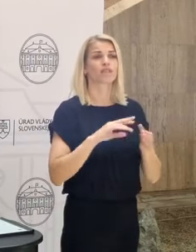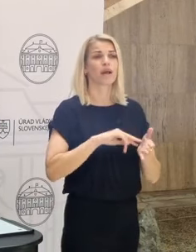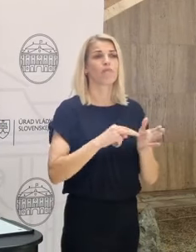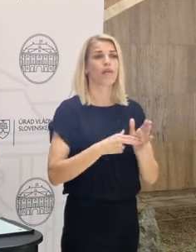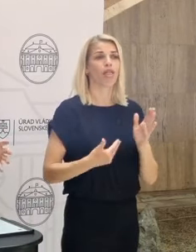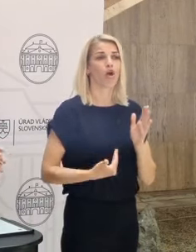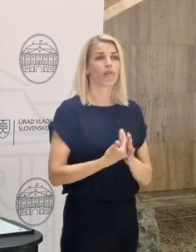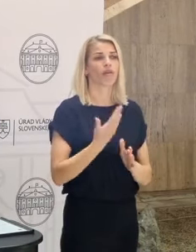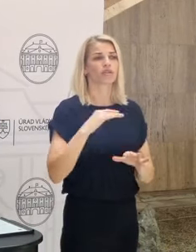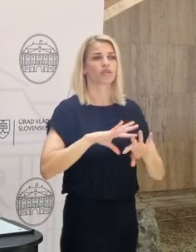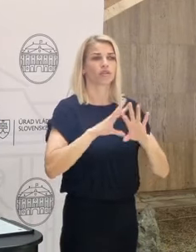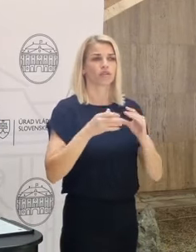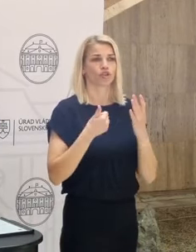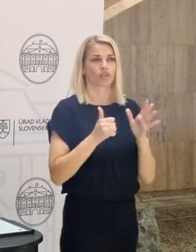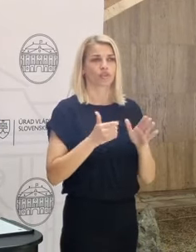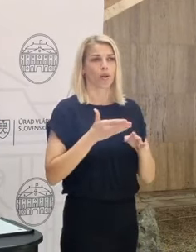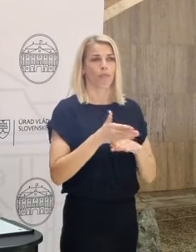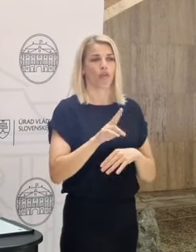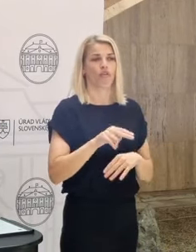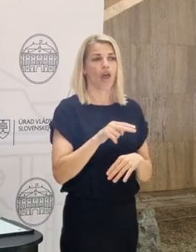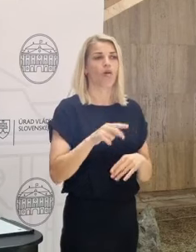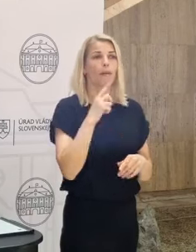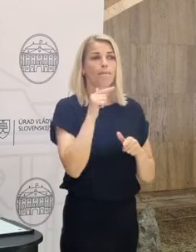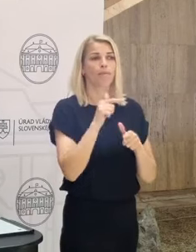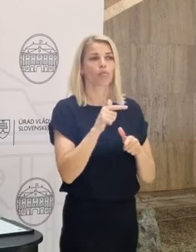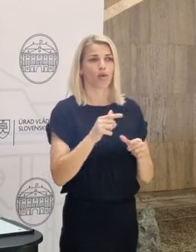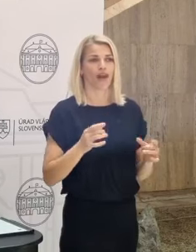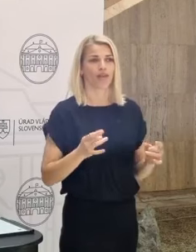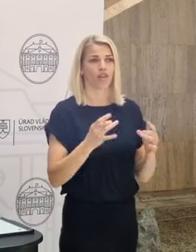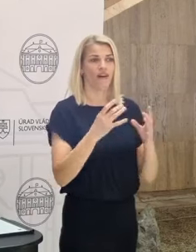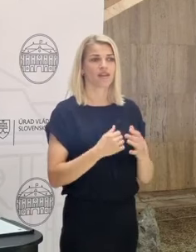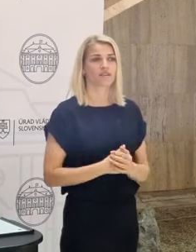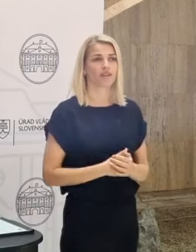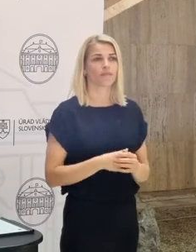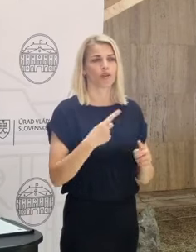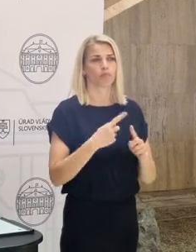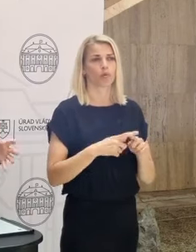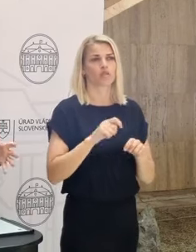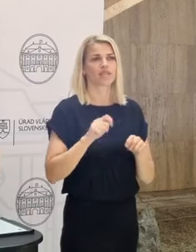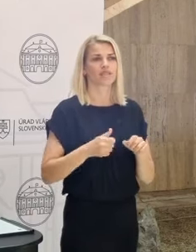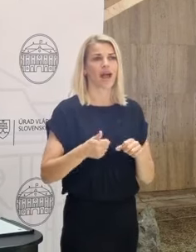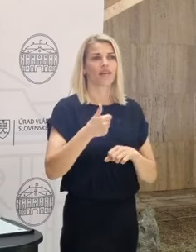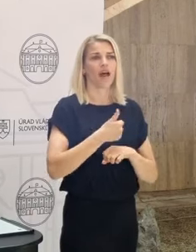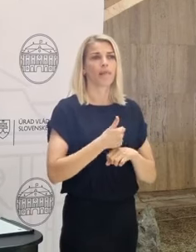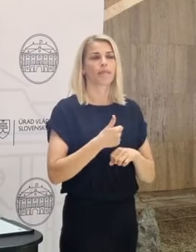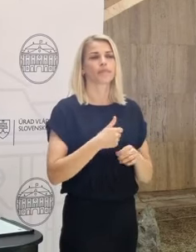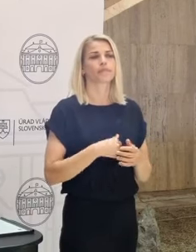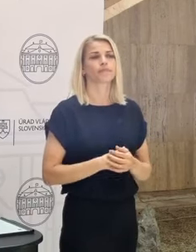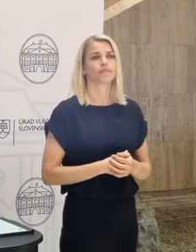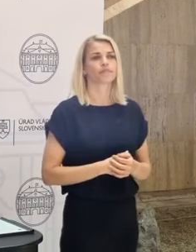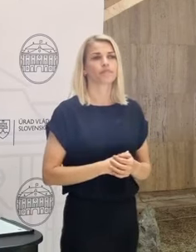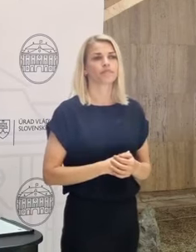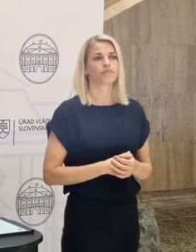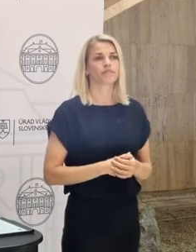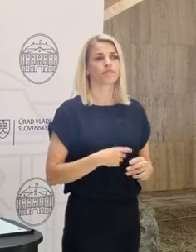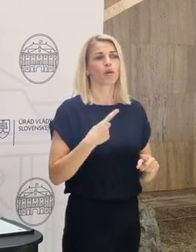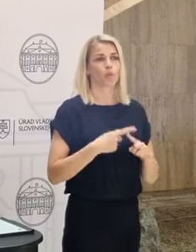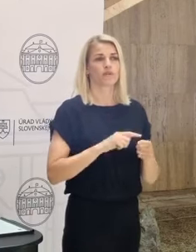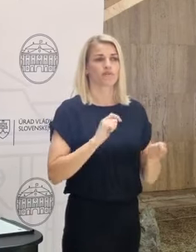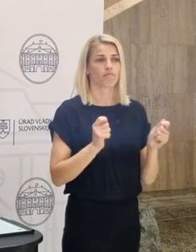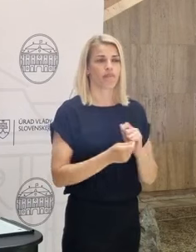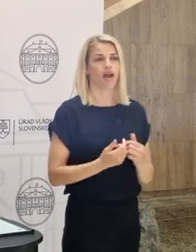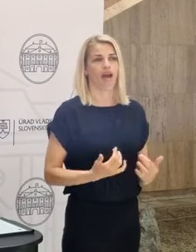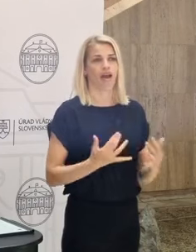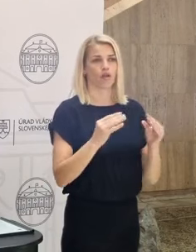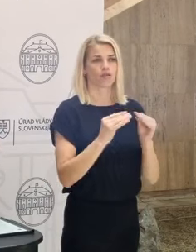vyčlenili 600 miliónov eur na podporu takýchto inovácií a startupov, ale zároveň aj tu zmenu práve toho ekosystému,